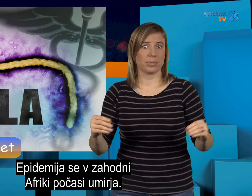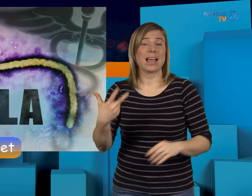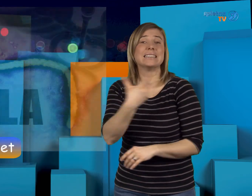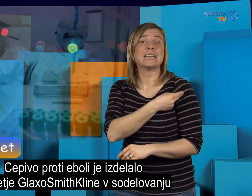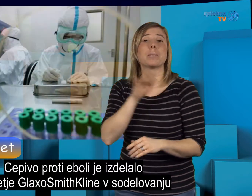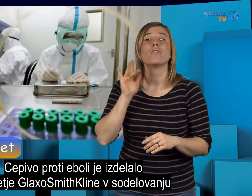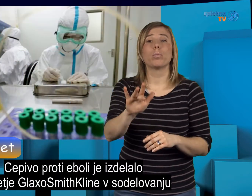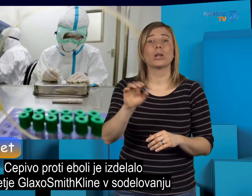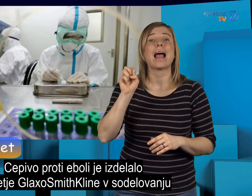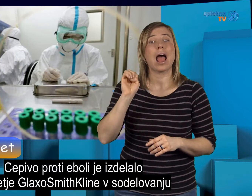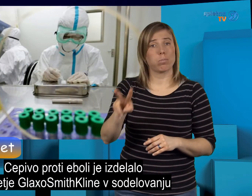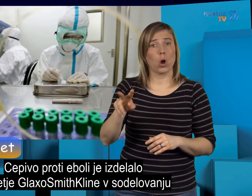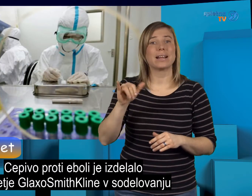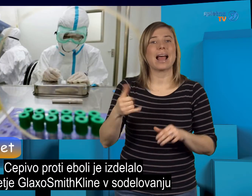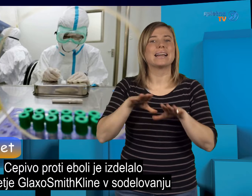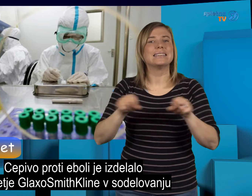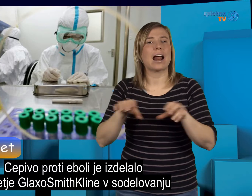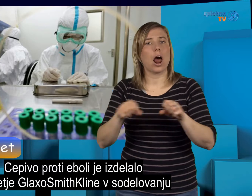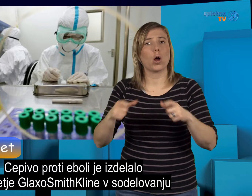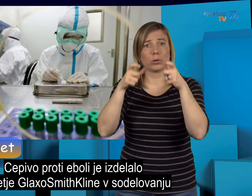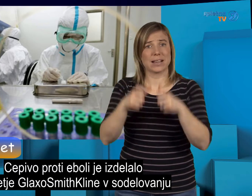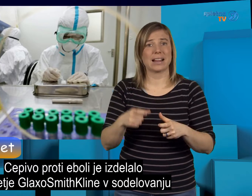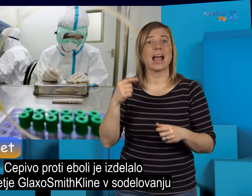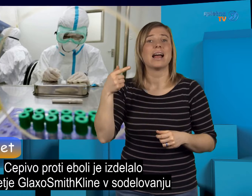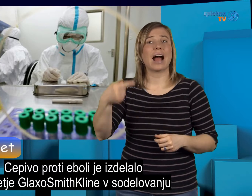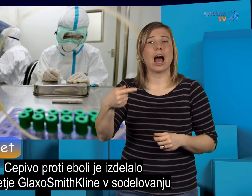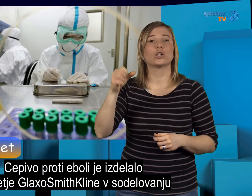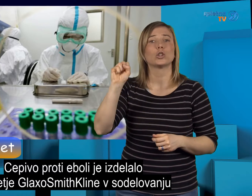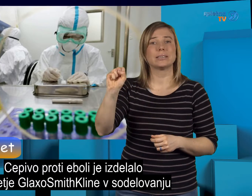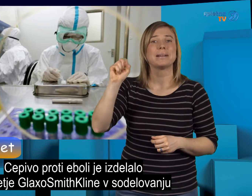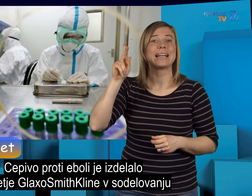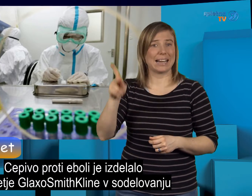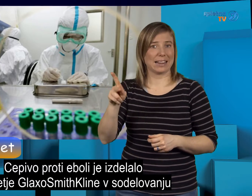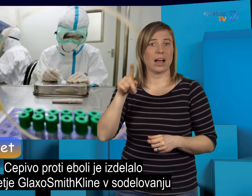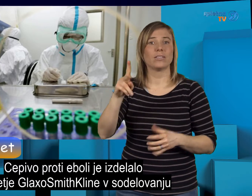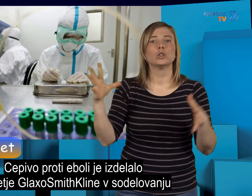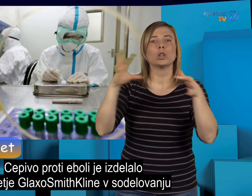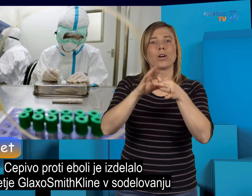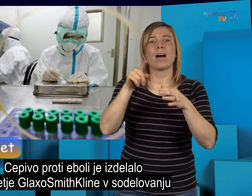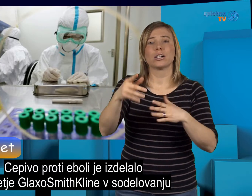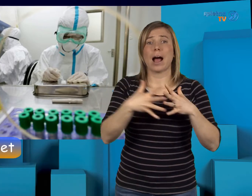Cepivo oproti Ebole je izdelalo podjetje Glaxo-SmithKline v sodelovanju z Ameriškim institutom za zdravje.